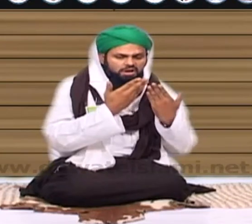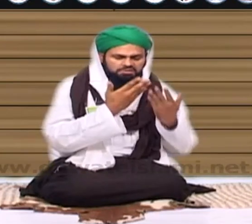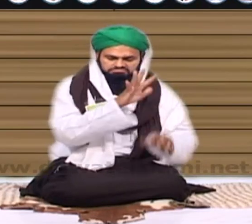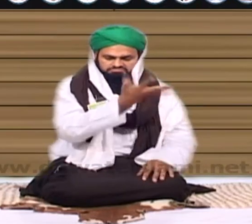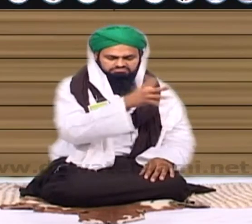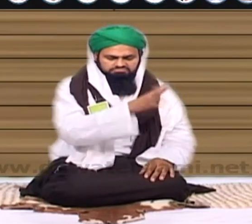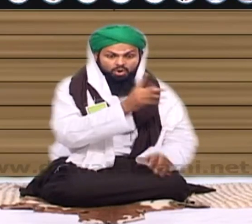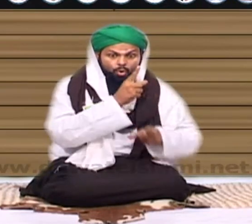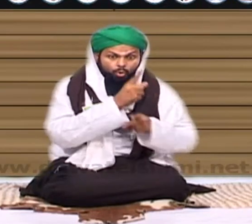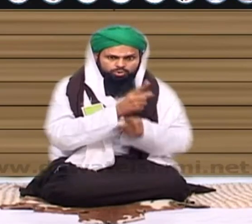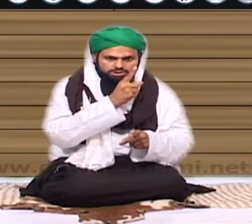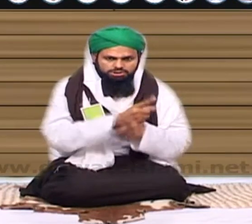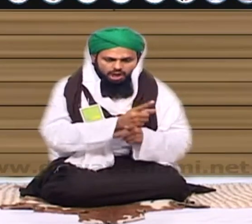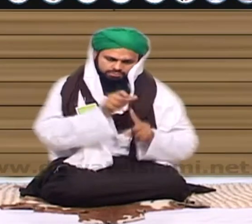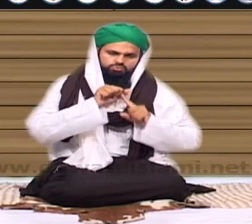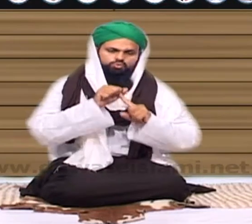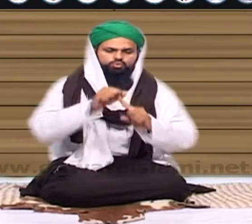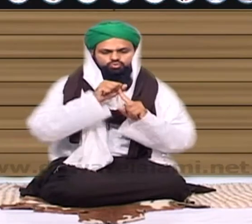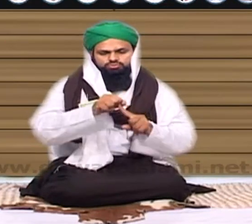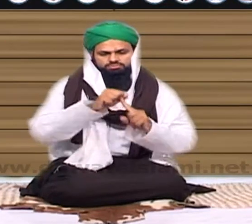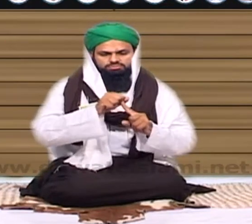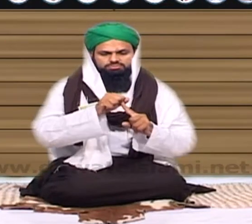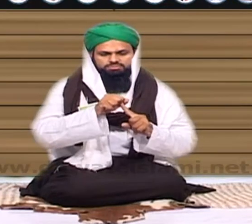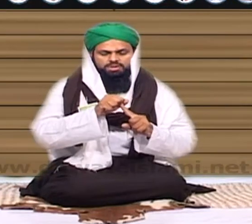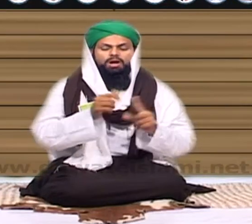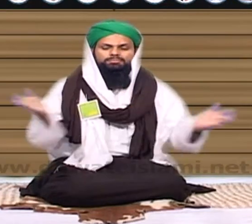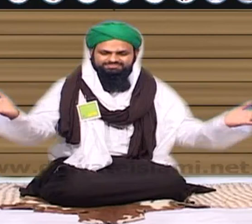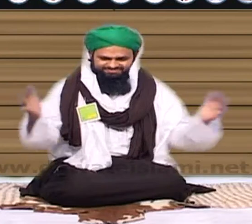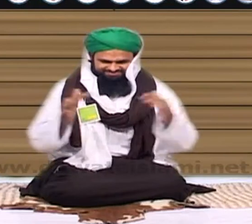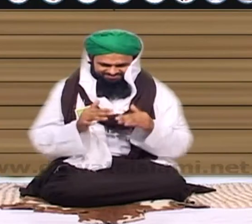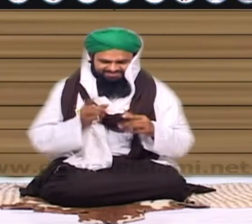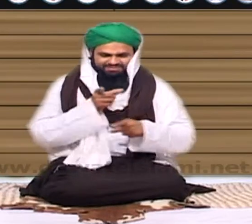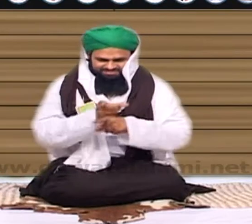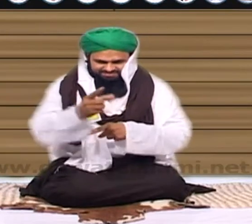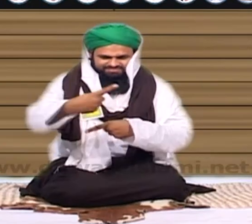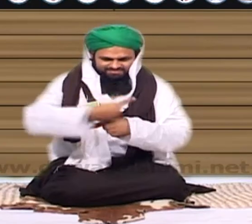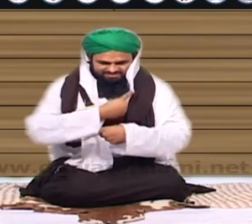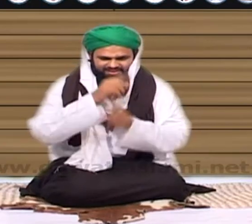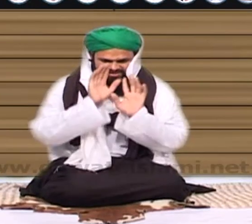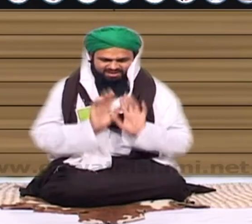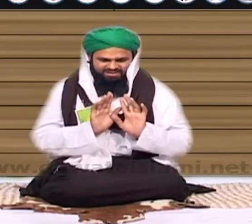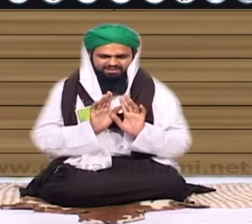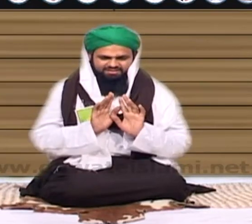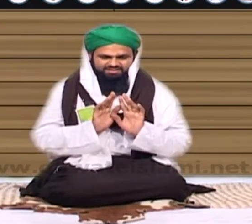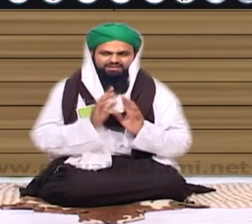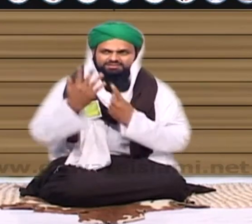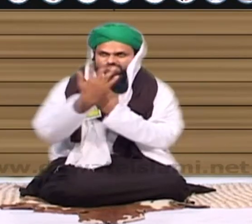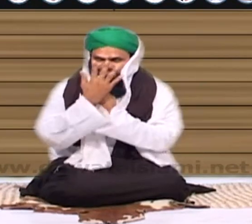وہ تعلیم حاصل نہیں کرتا جب تک اسے کوئی سمجھانے والا نہ تو یہاں ہم ایک دوسری کو سمجھاتے ہم سمجھتے